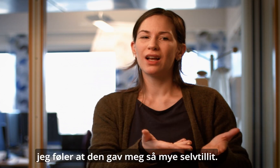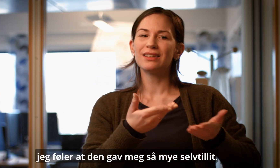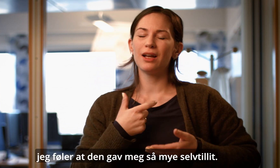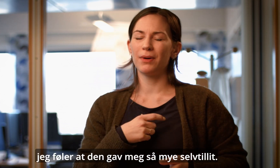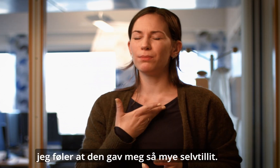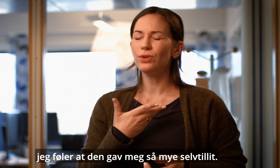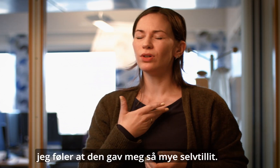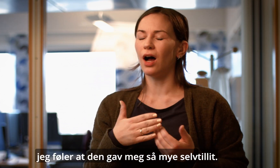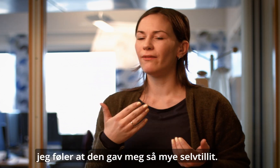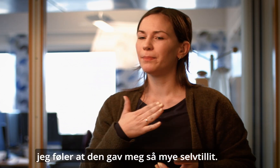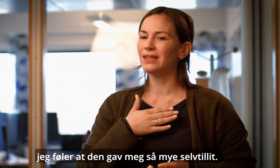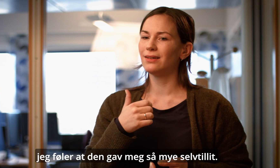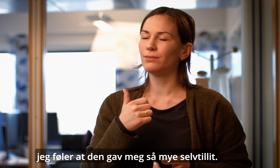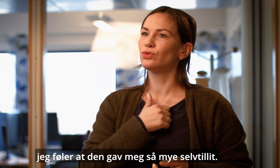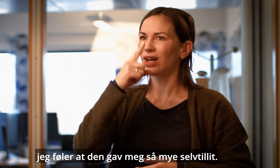mye selvtillit. 35.